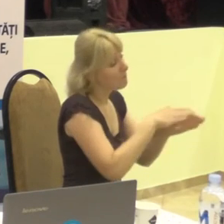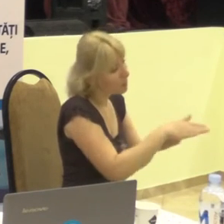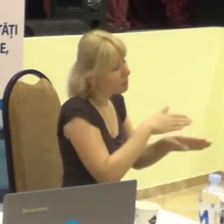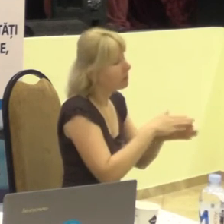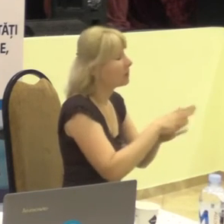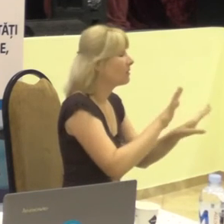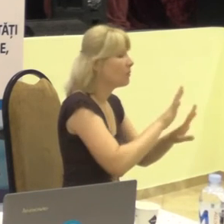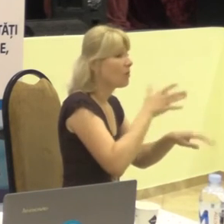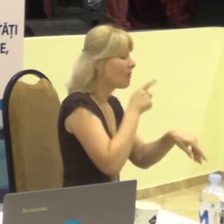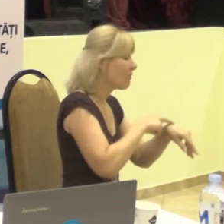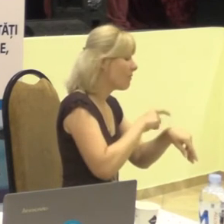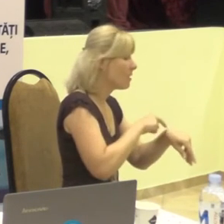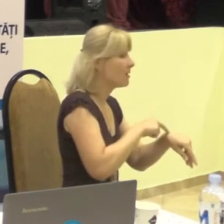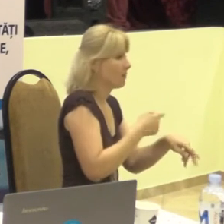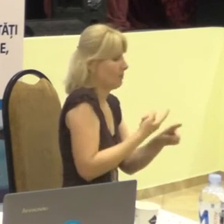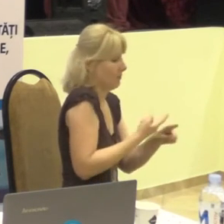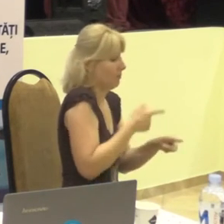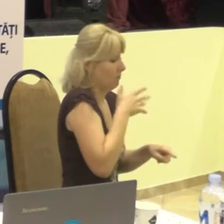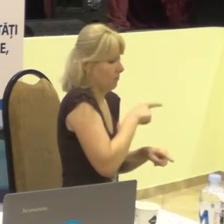în acest răs timp.